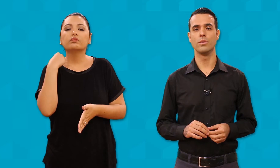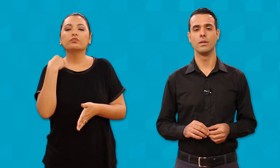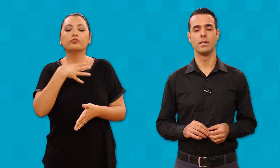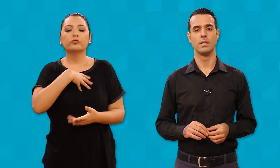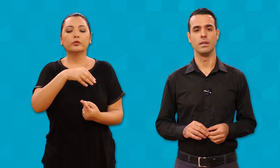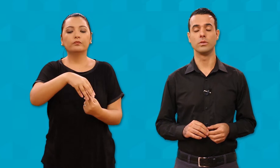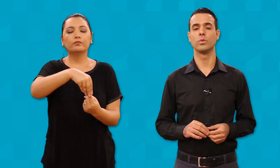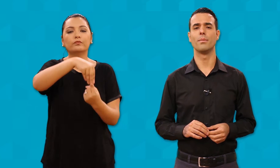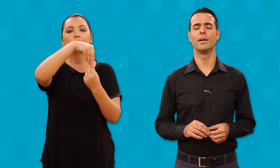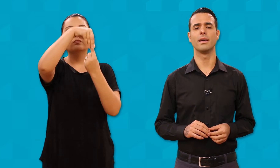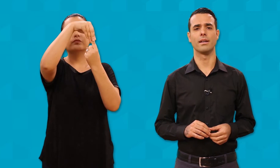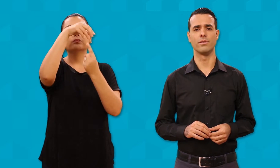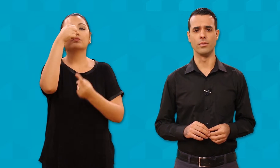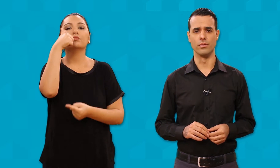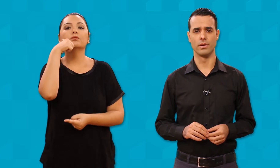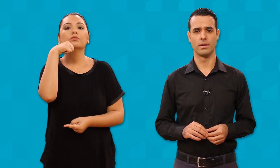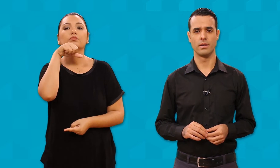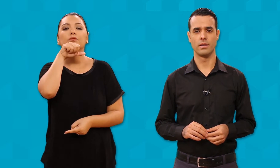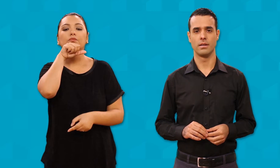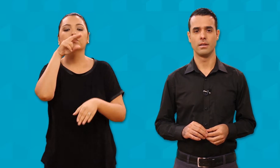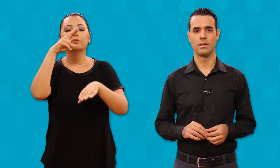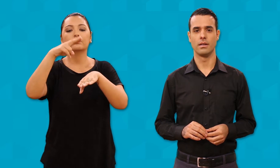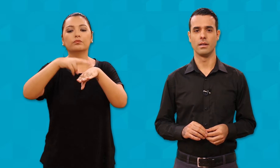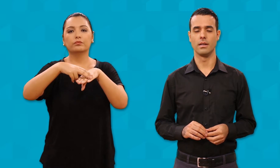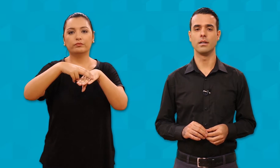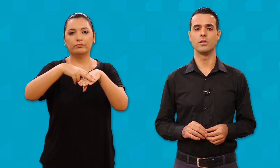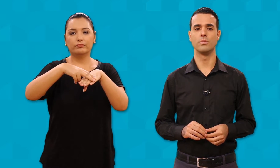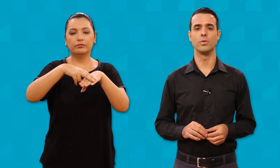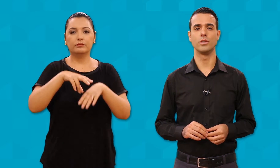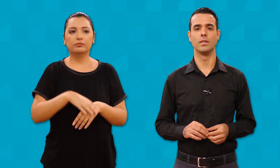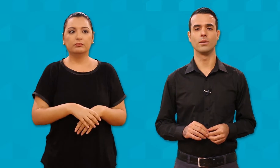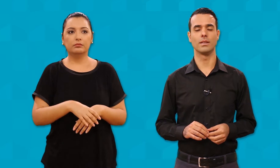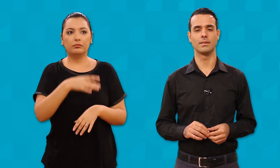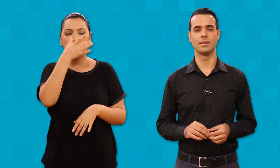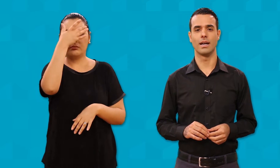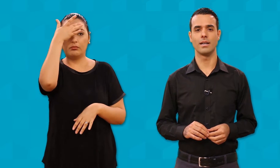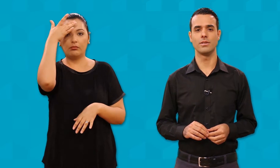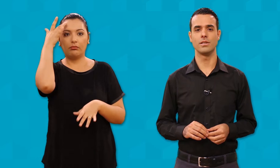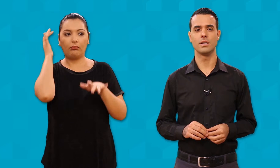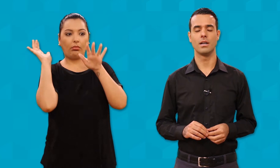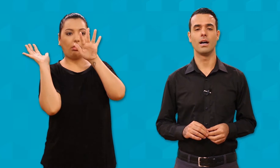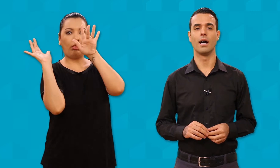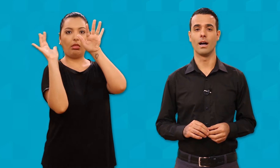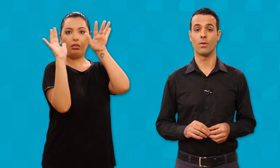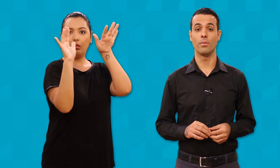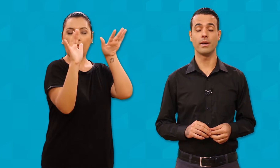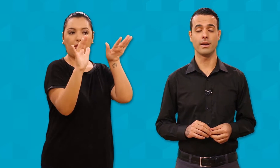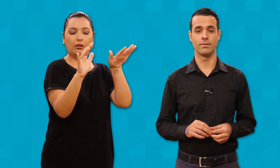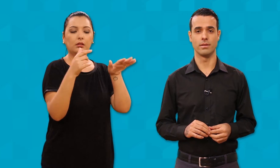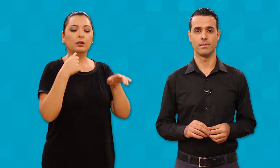e sua mãe era viúva. Grande multidão da cidade a acompanhava.